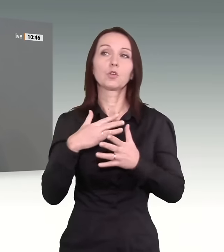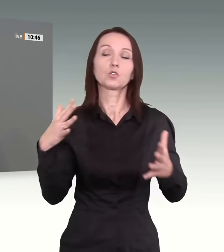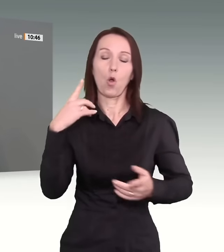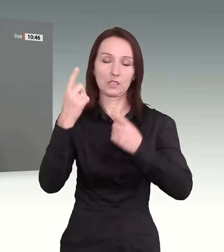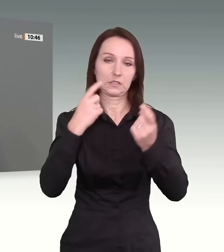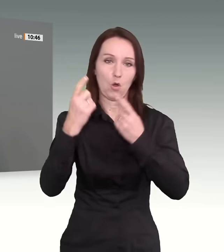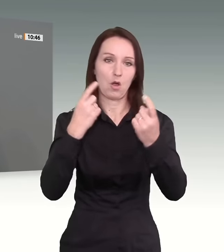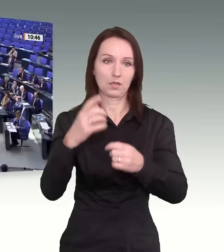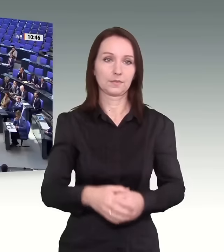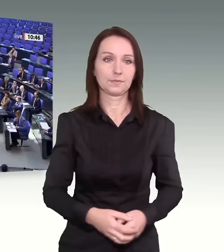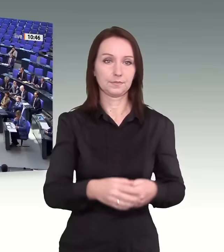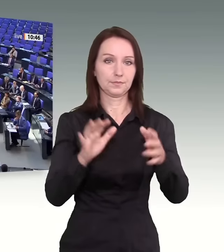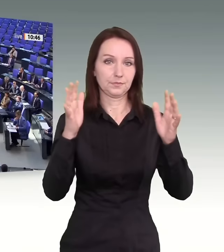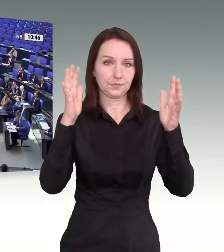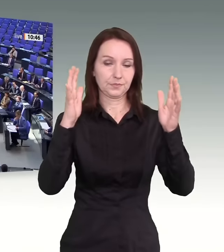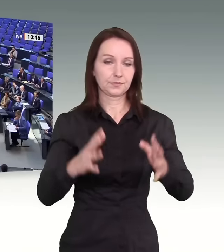Sorgen.